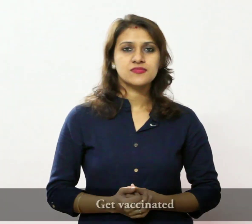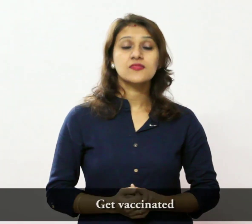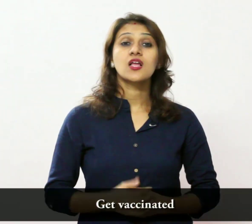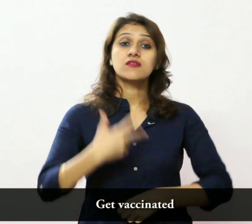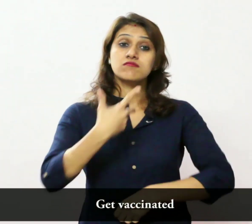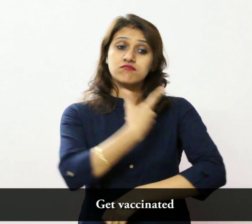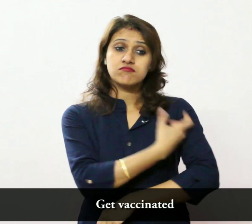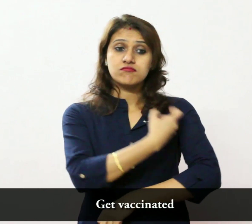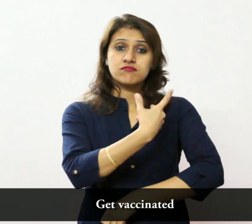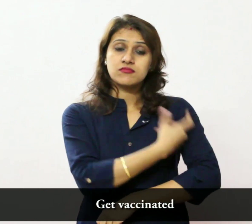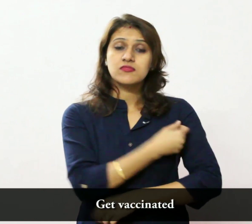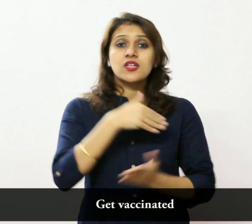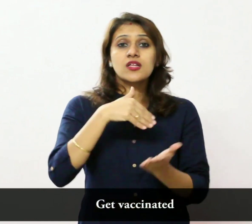टी का लगवाना